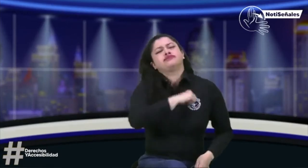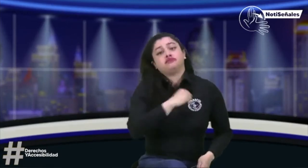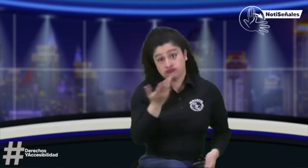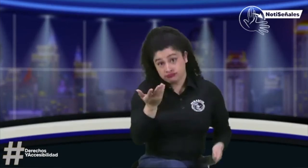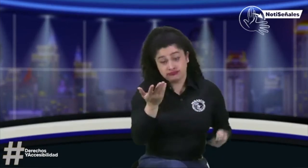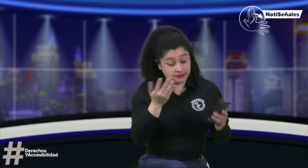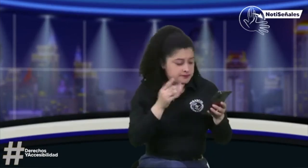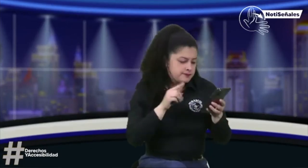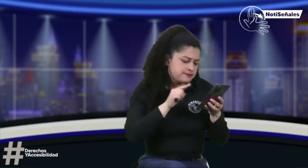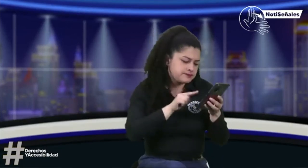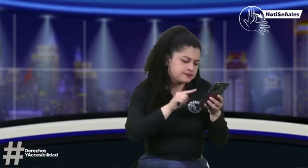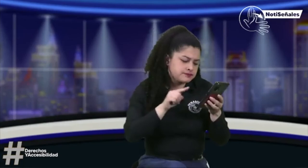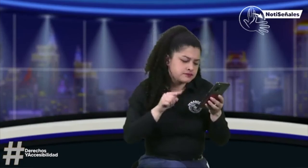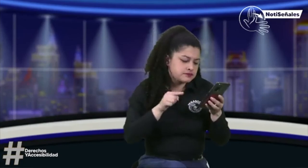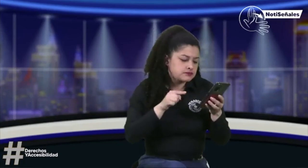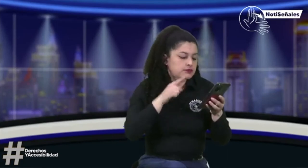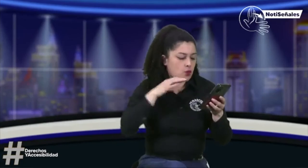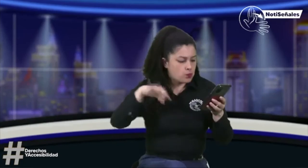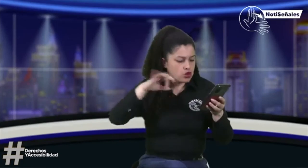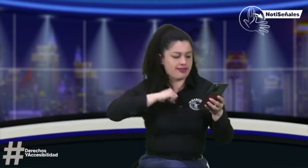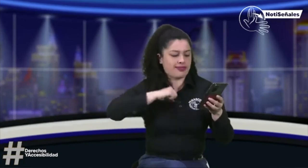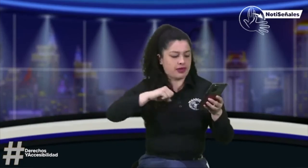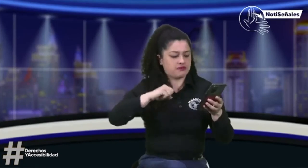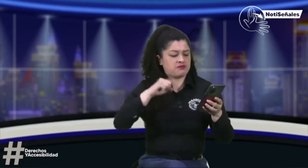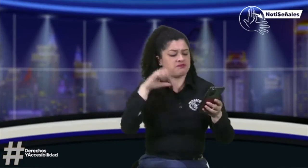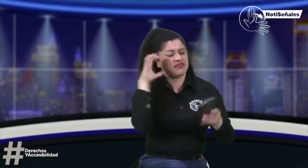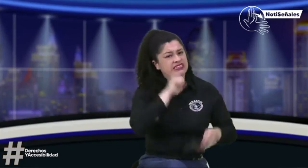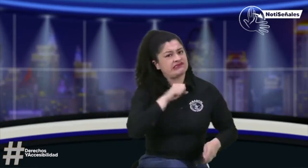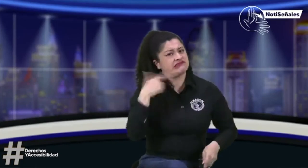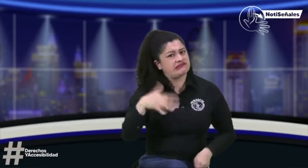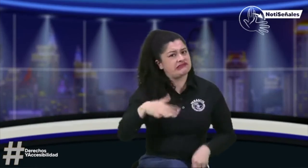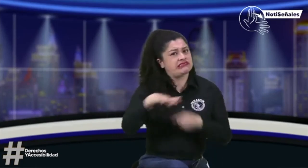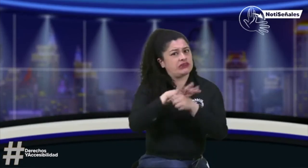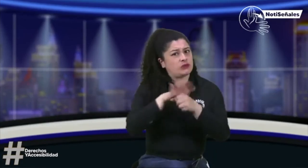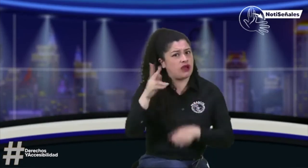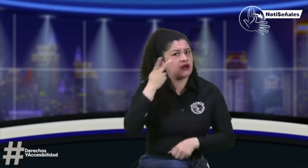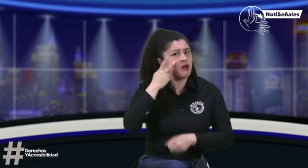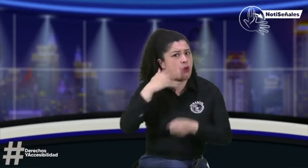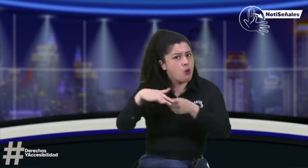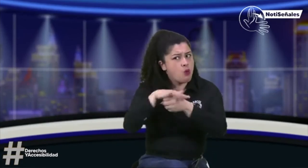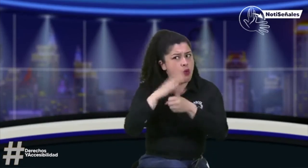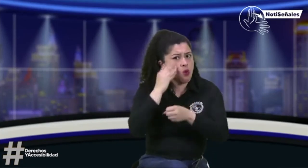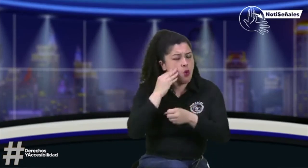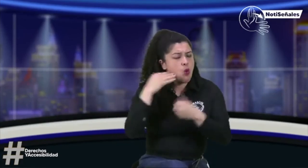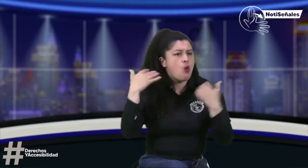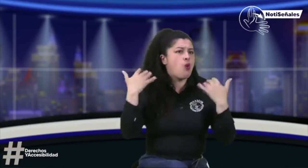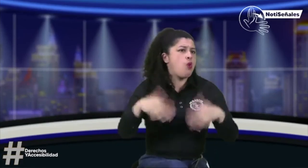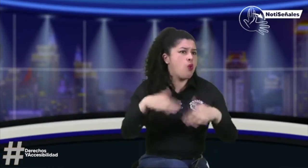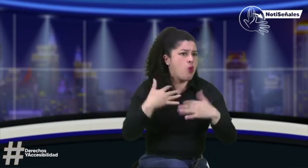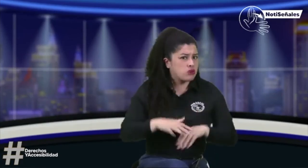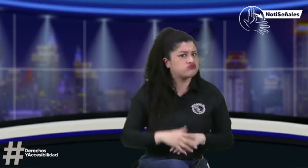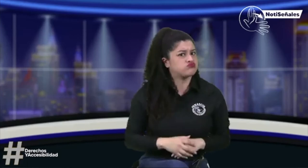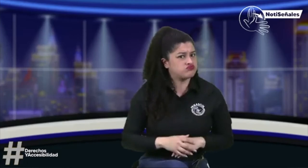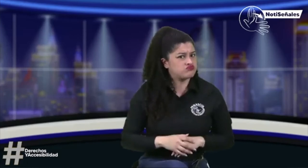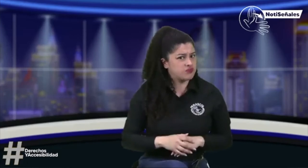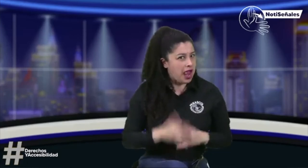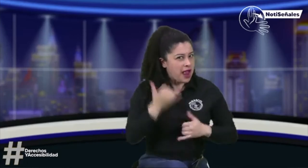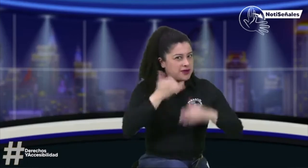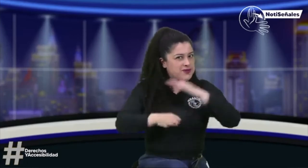Entonces, ellos son capaces de adquirir la información. Otro que nos dice, que la experiencia de